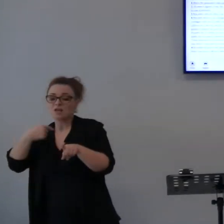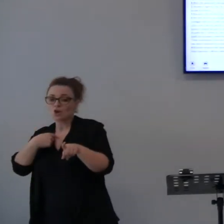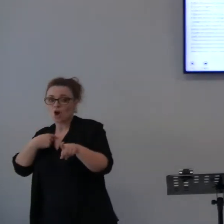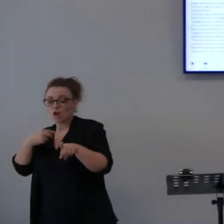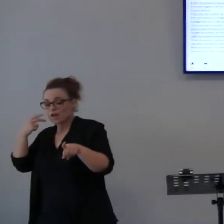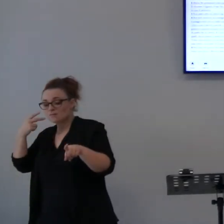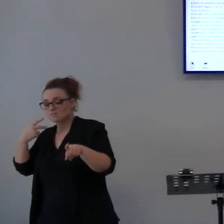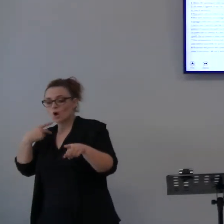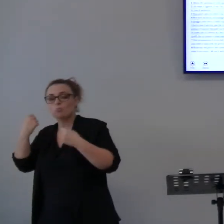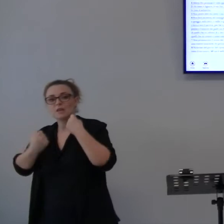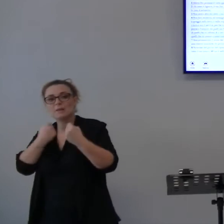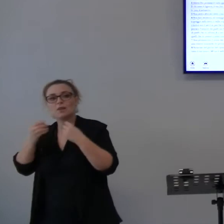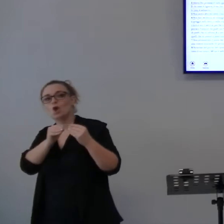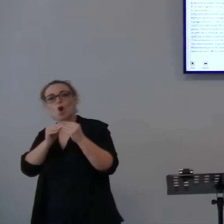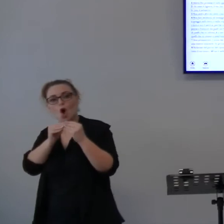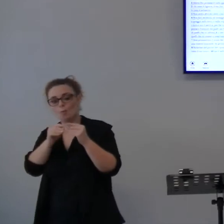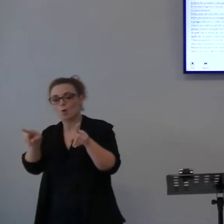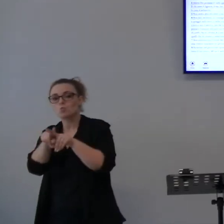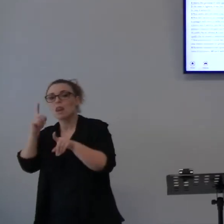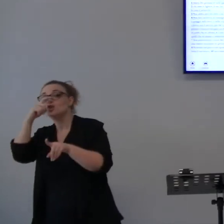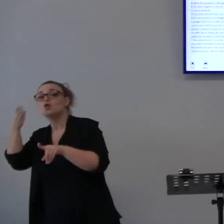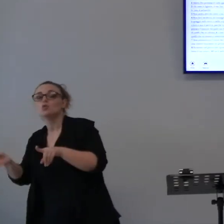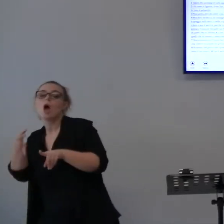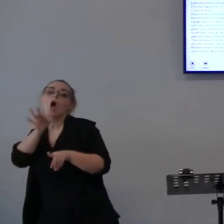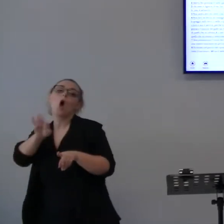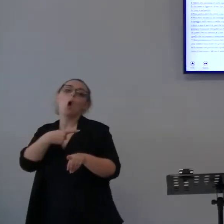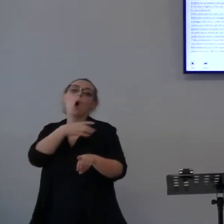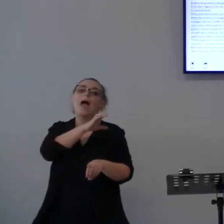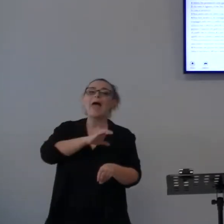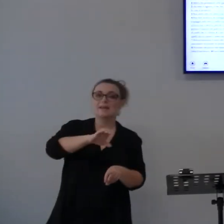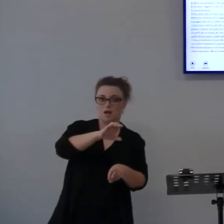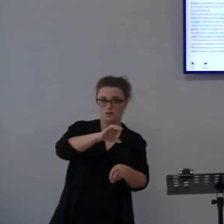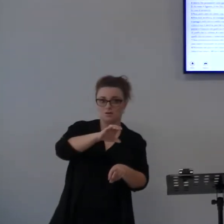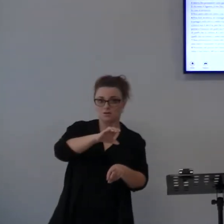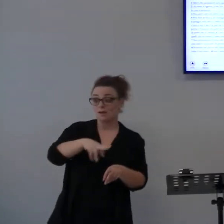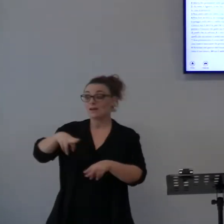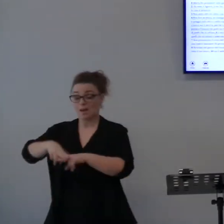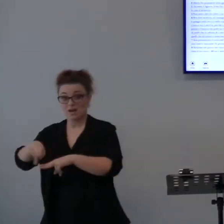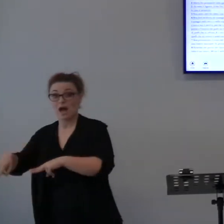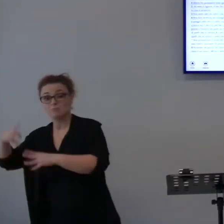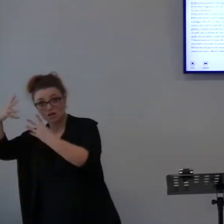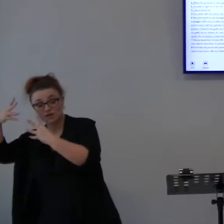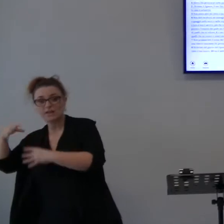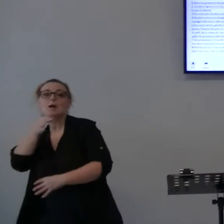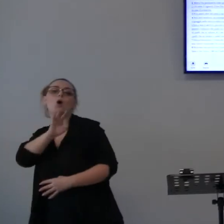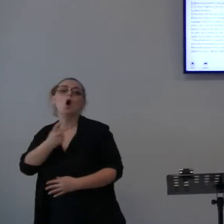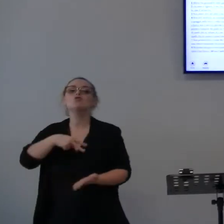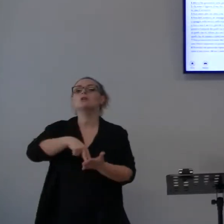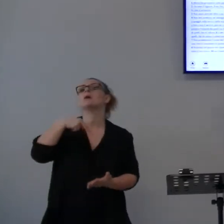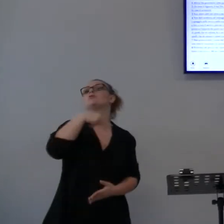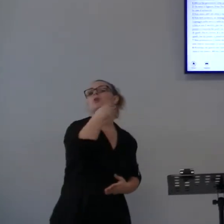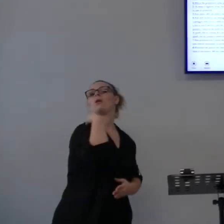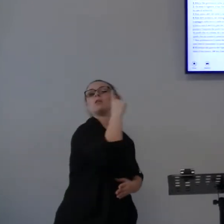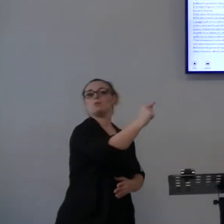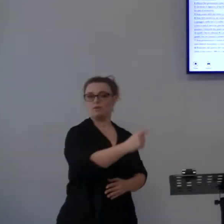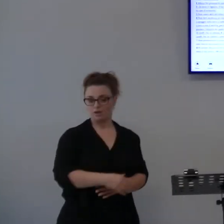e anche della gravità di quello che noi facciamo contro di lui. Perché ripeto, lui non punisce per il gusto di punire, ma